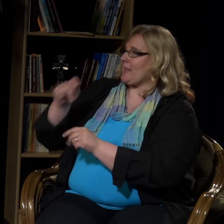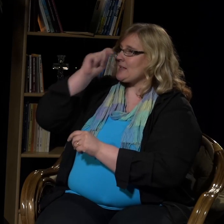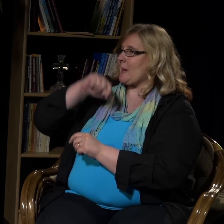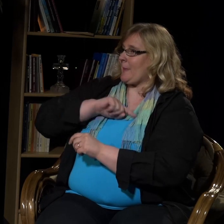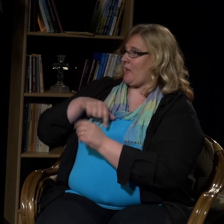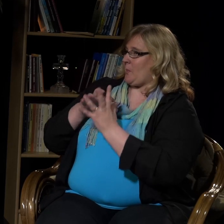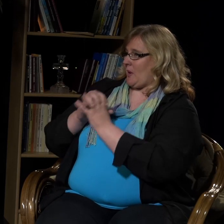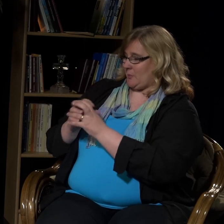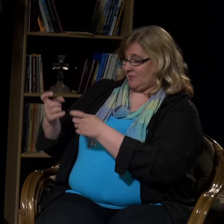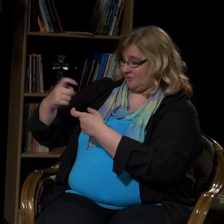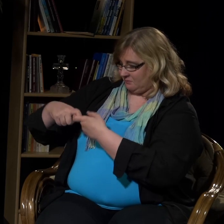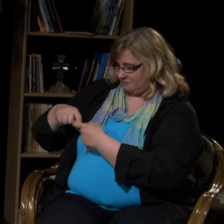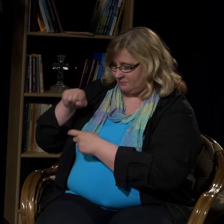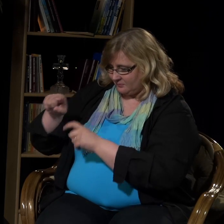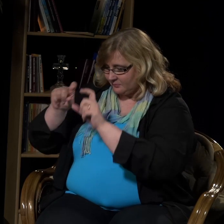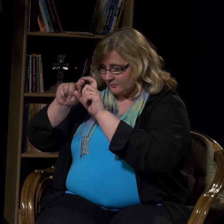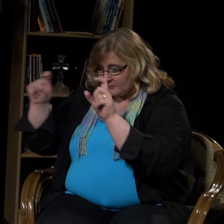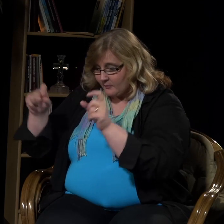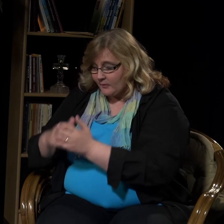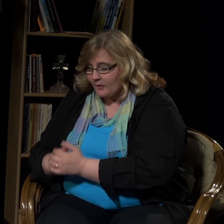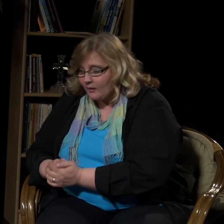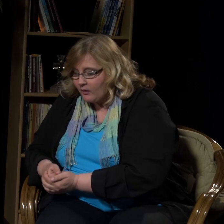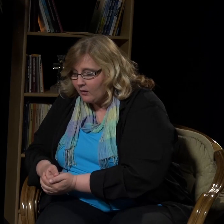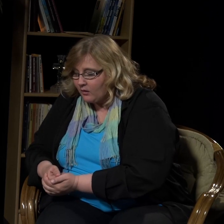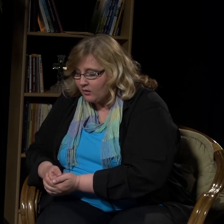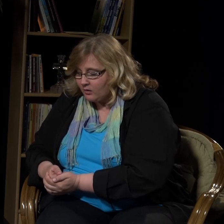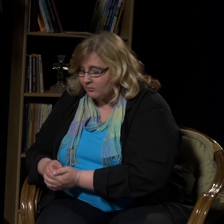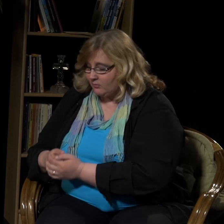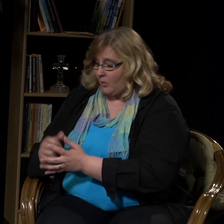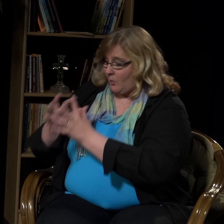Jeesus antoi meille tämän rukouksen, isämmeidän rukouksen.